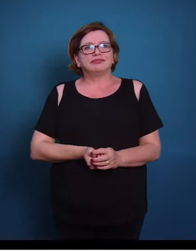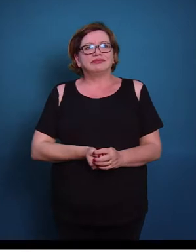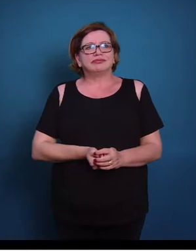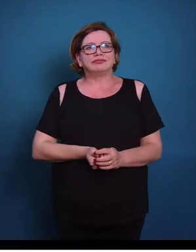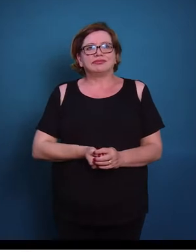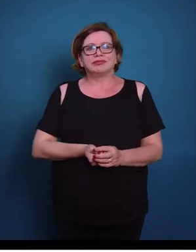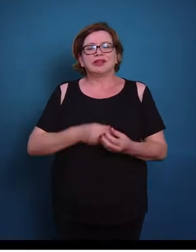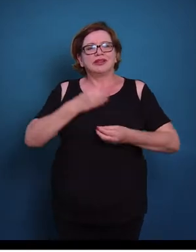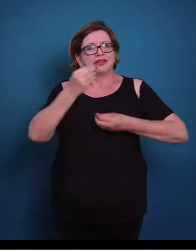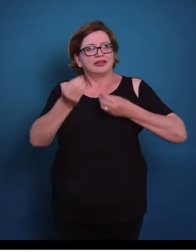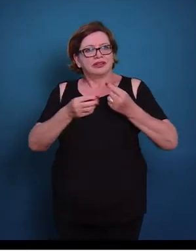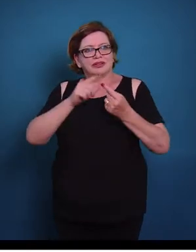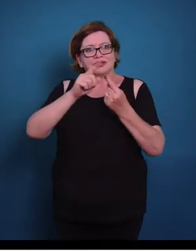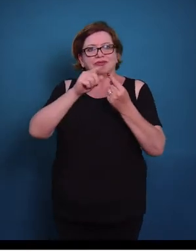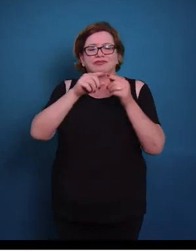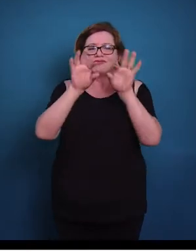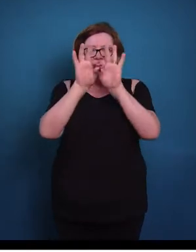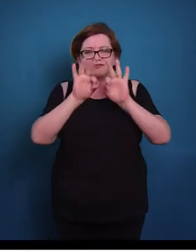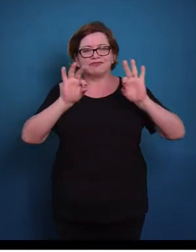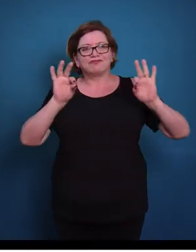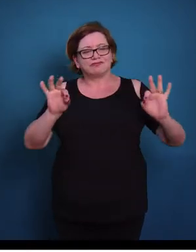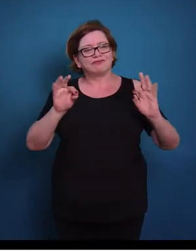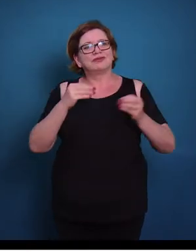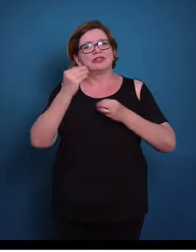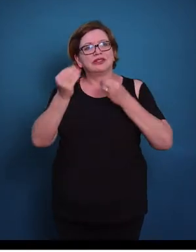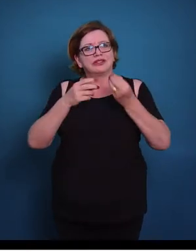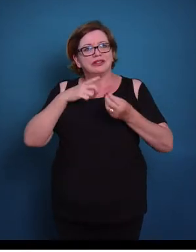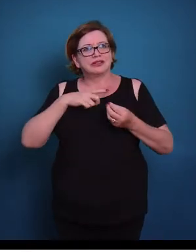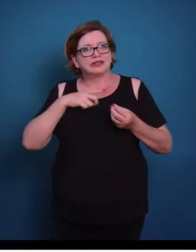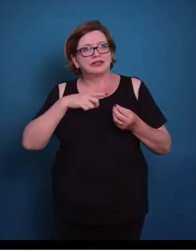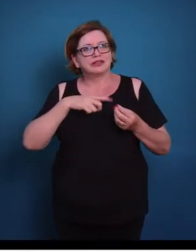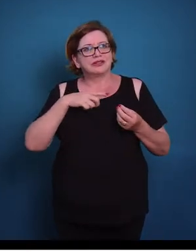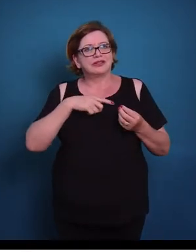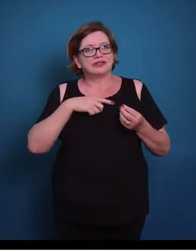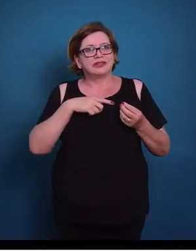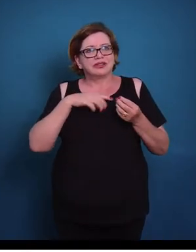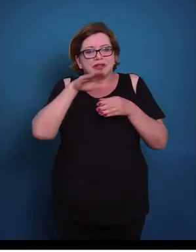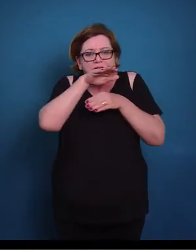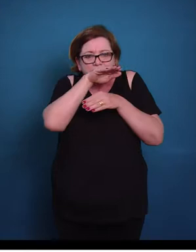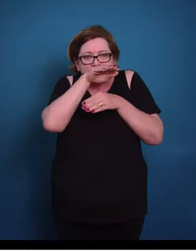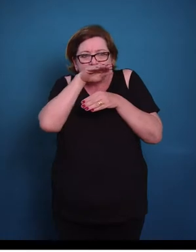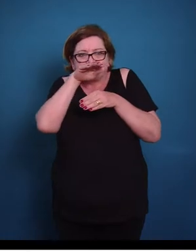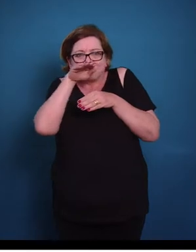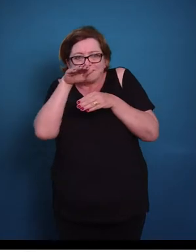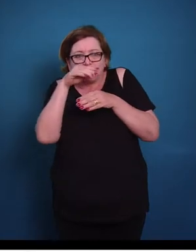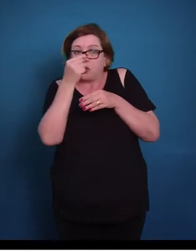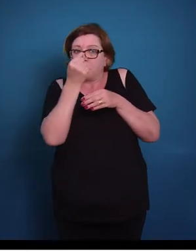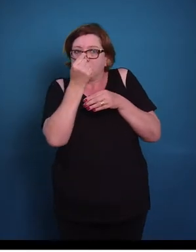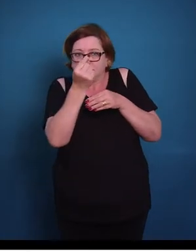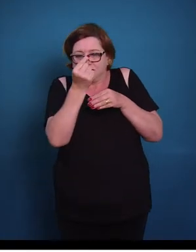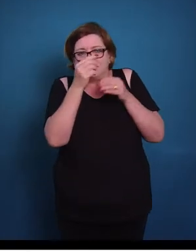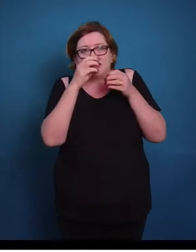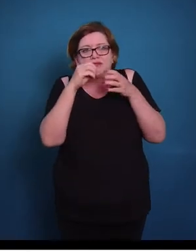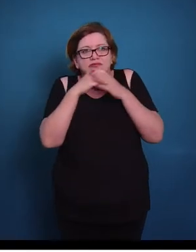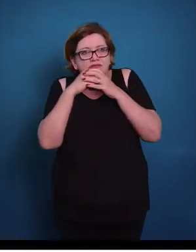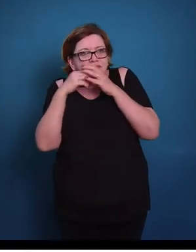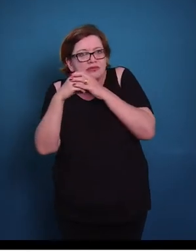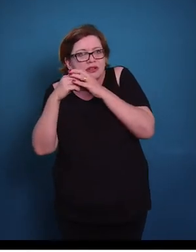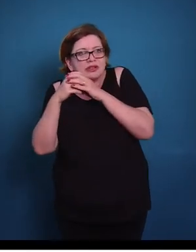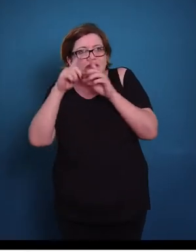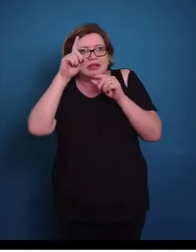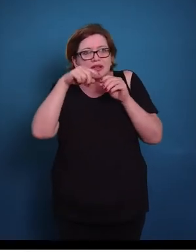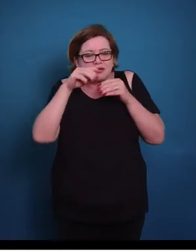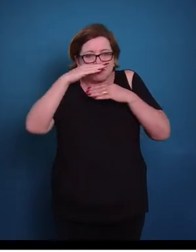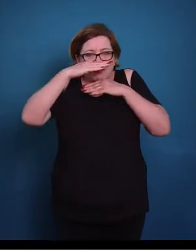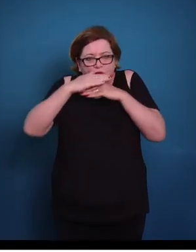Então no epitélio pavimentoso simples, o que nós temos? Nós temos uma camada, uma única camada de célula. Essa camada é uma